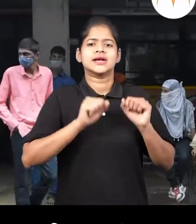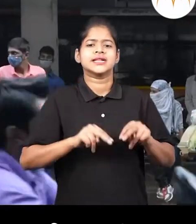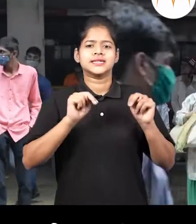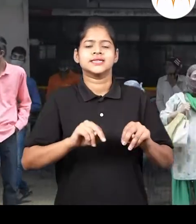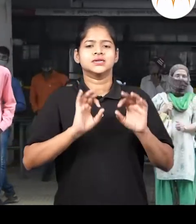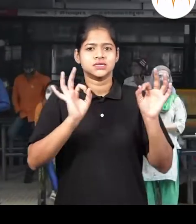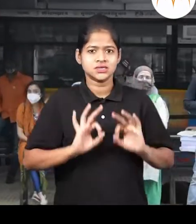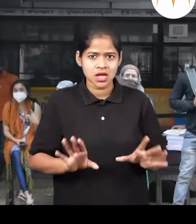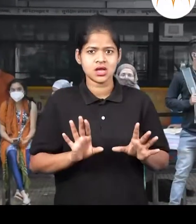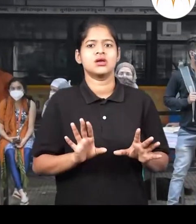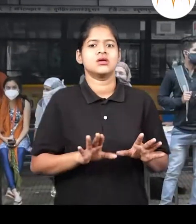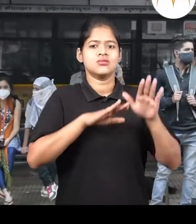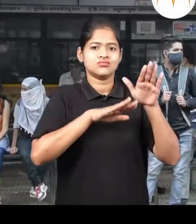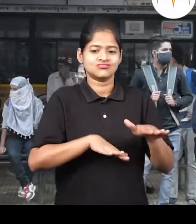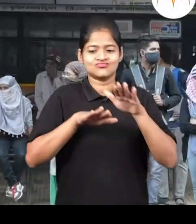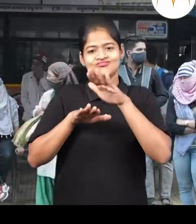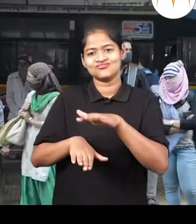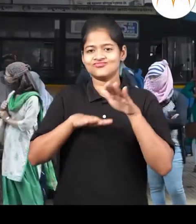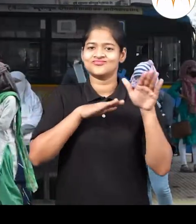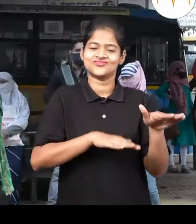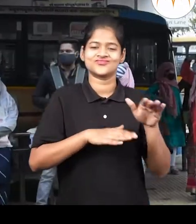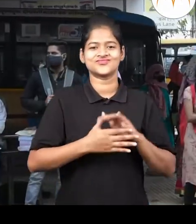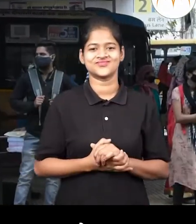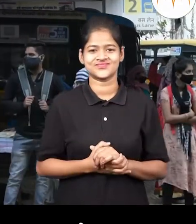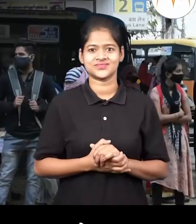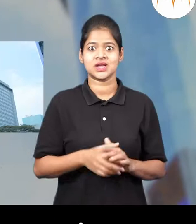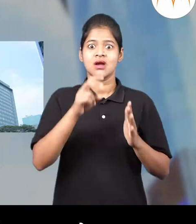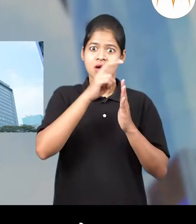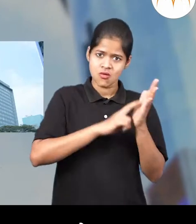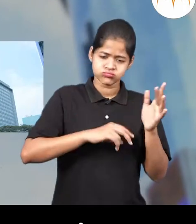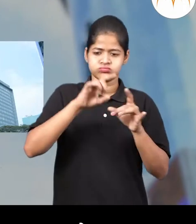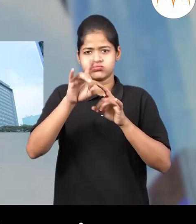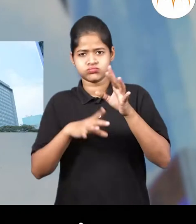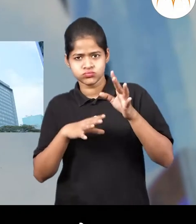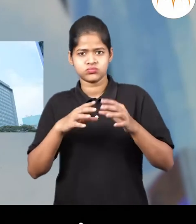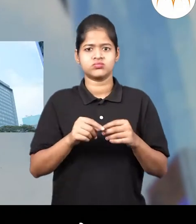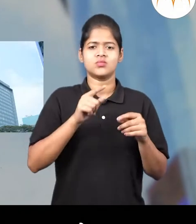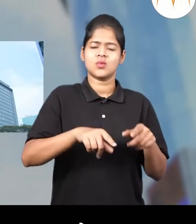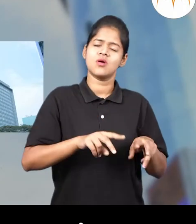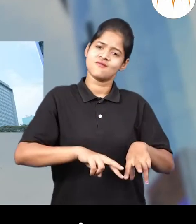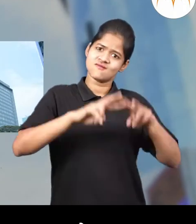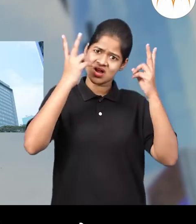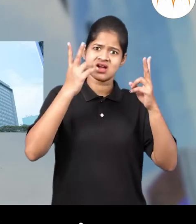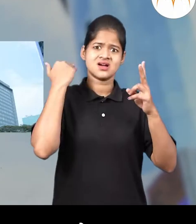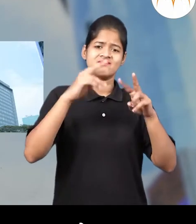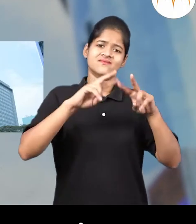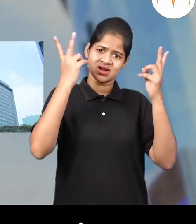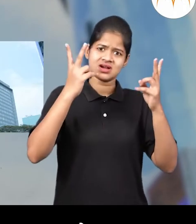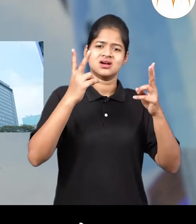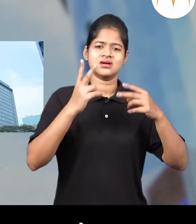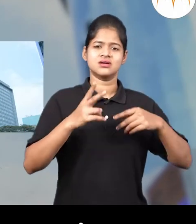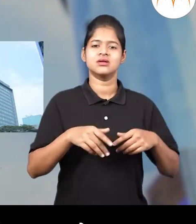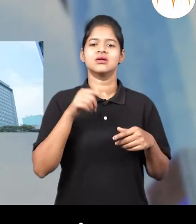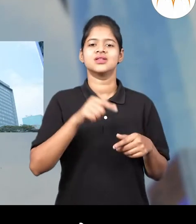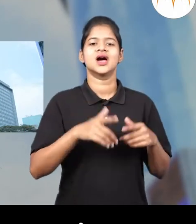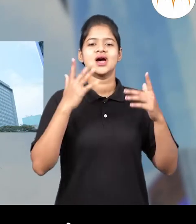भागवने साथी एक मेकान वर अवलंबु नस्तात। गाव और शहर यांचा पुर्वी मोठा